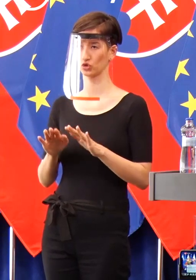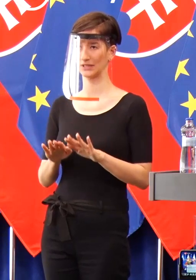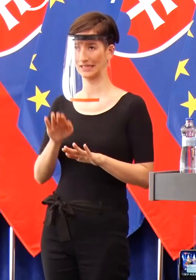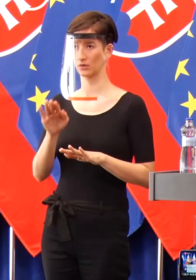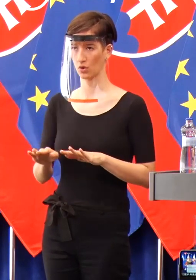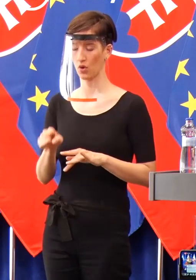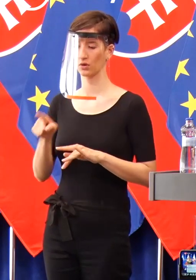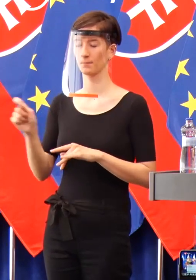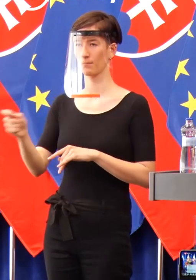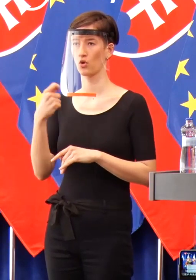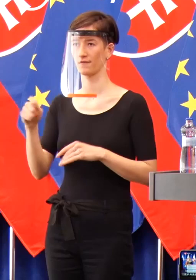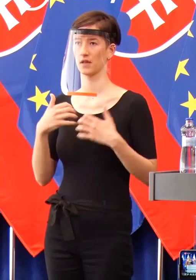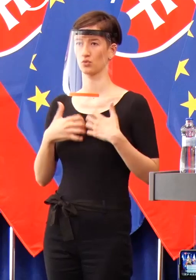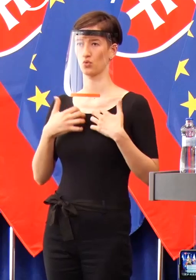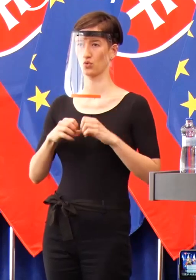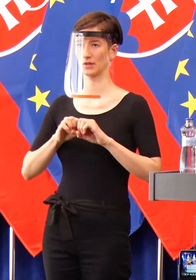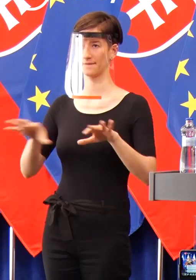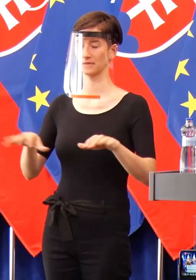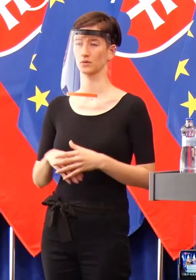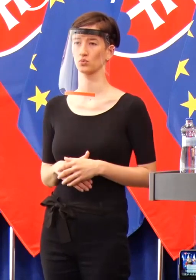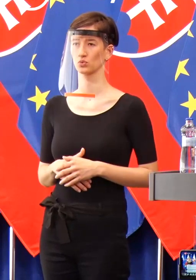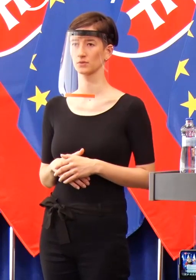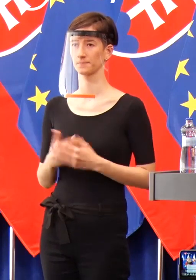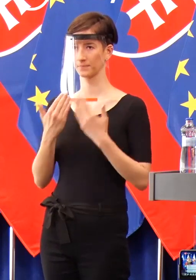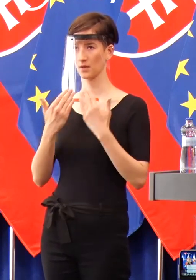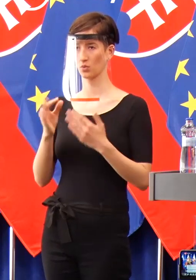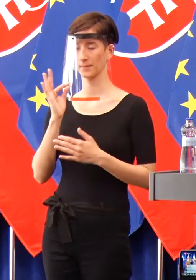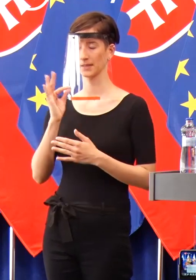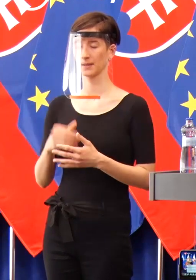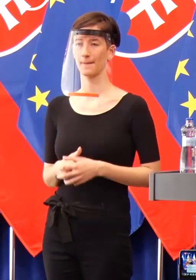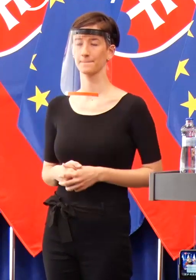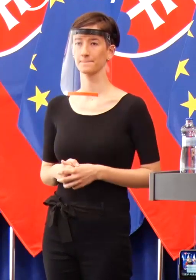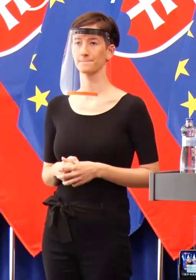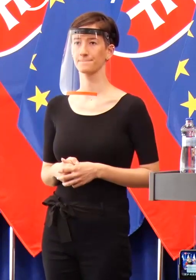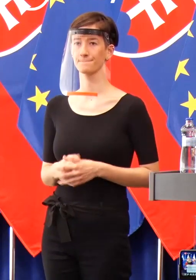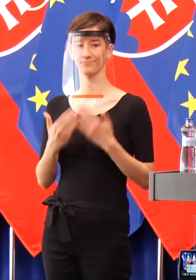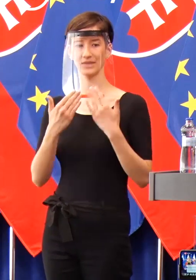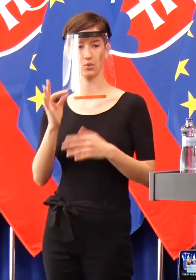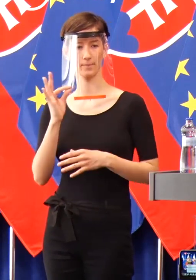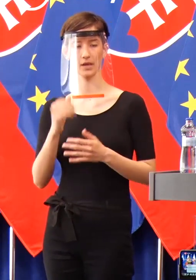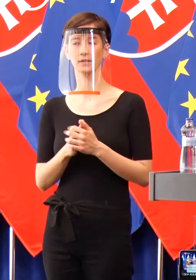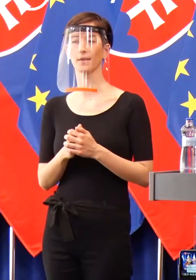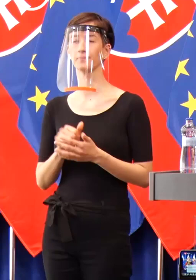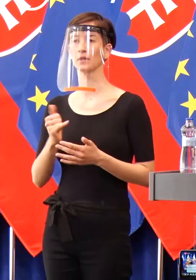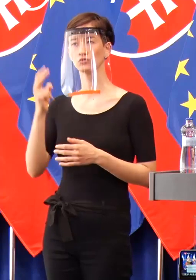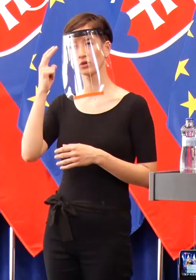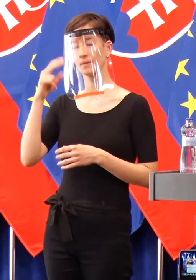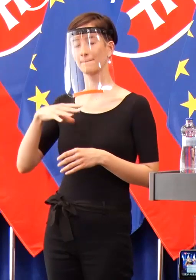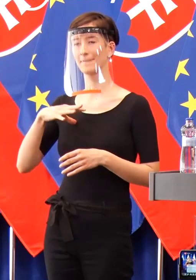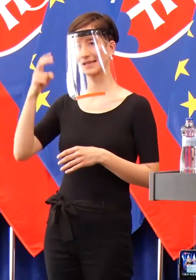elementov boja proti tejto chorobe. Ďakujem. Ďakujem pekne. Ešte pán hlavný hygienik.